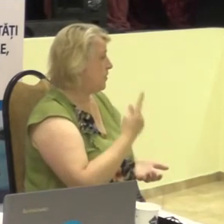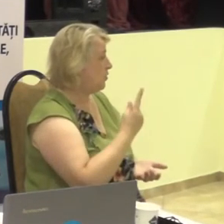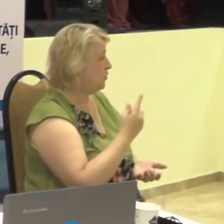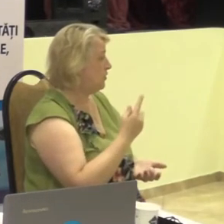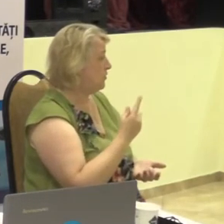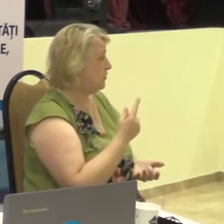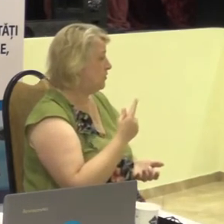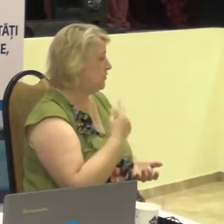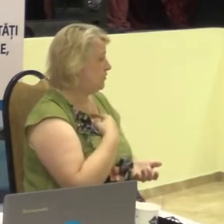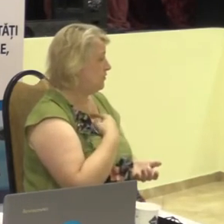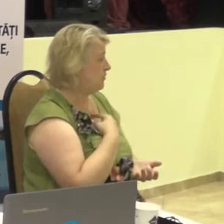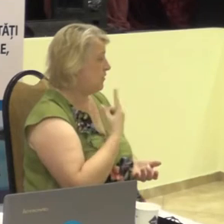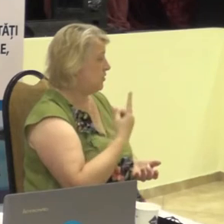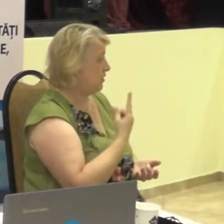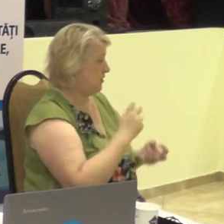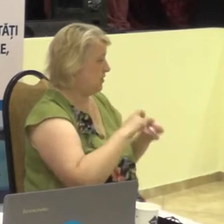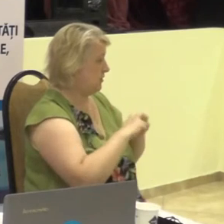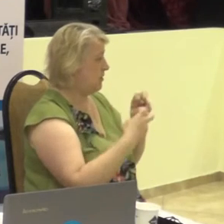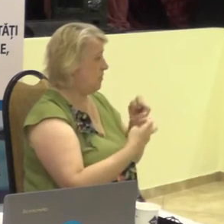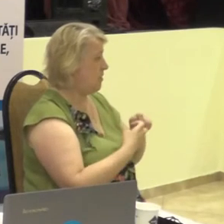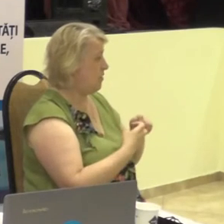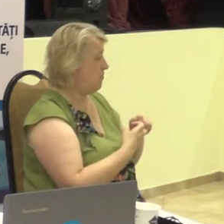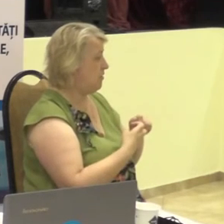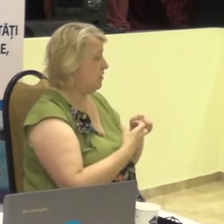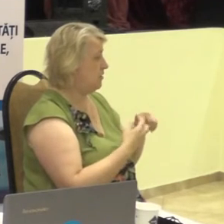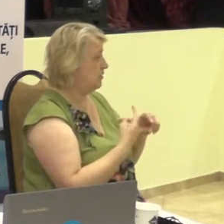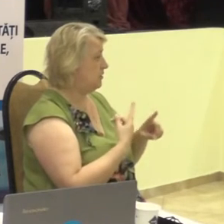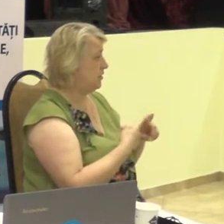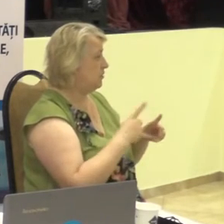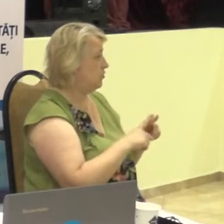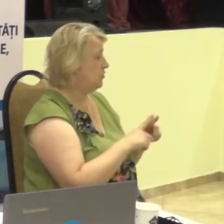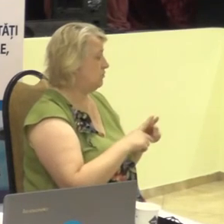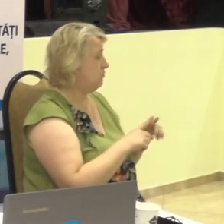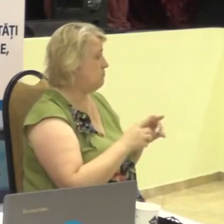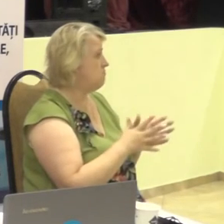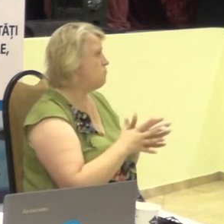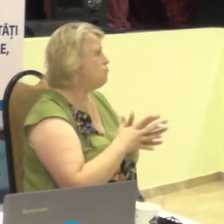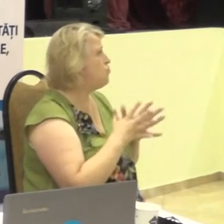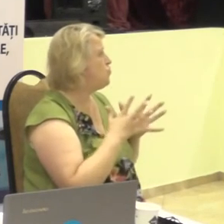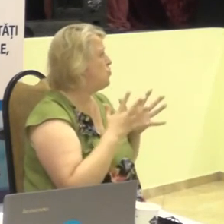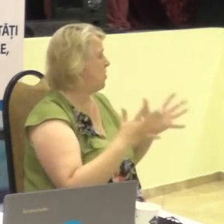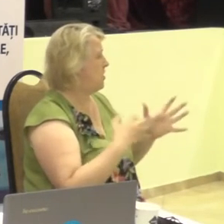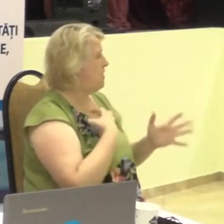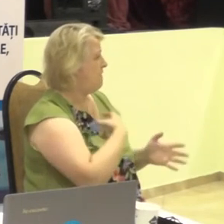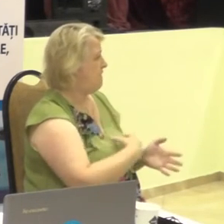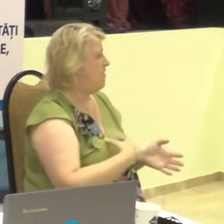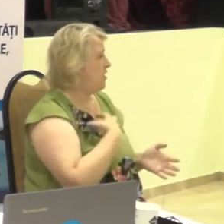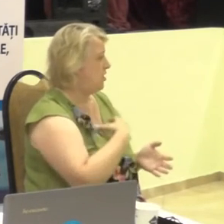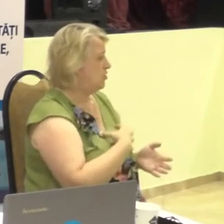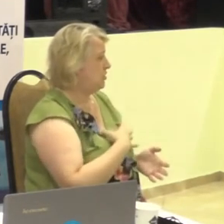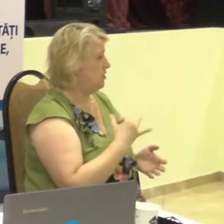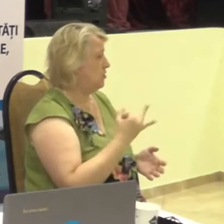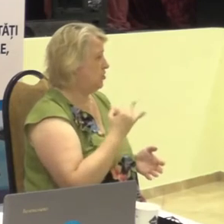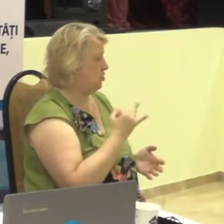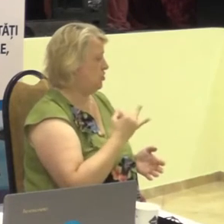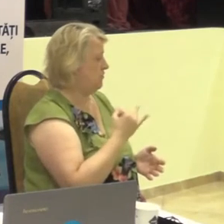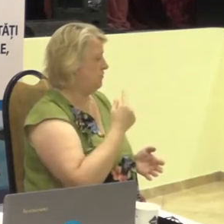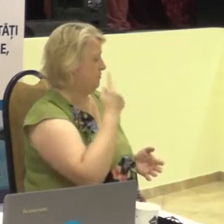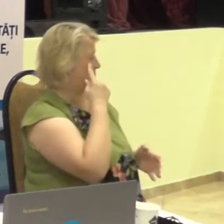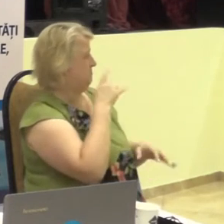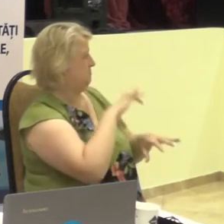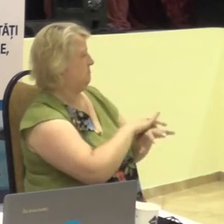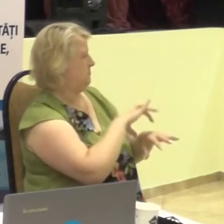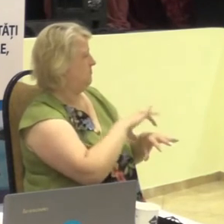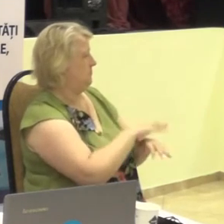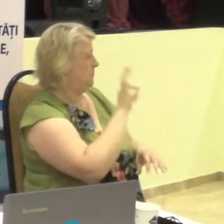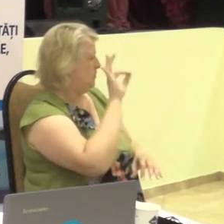probleme care este mai importantă și evidențiată în viața